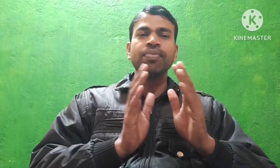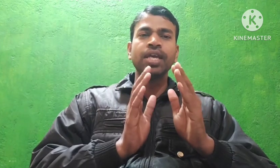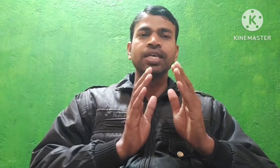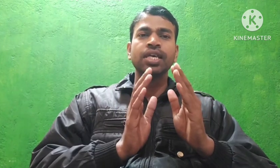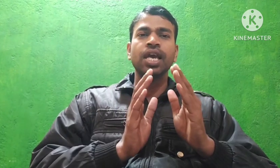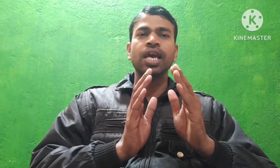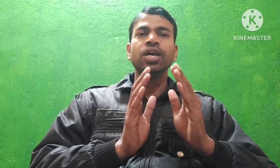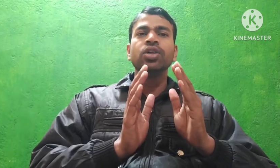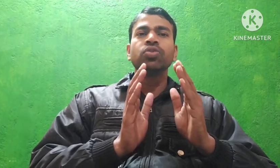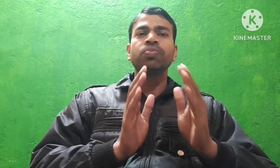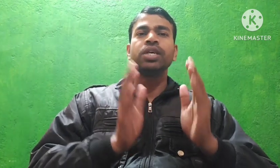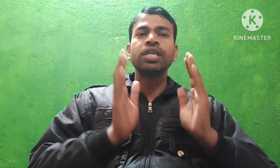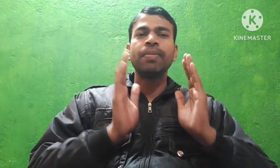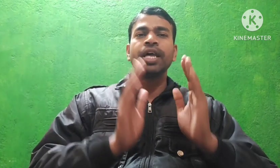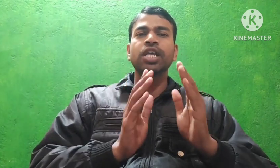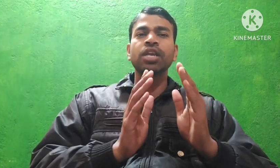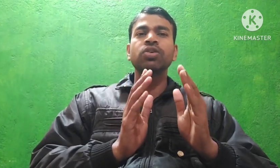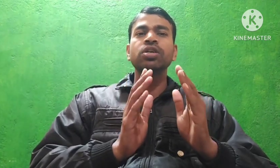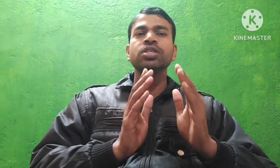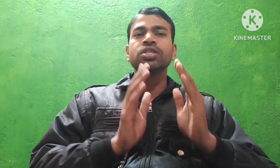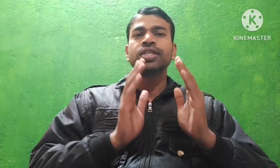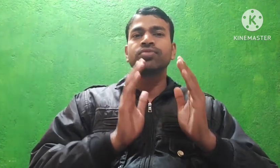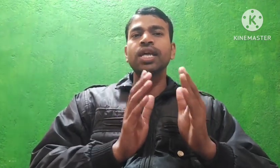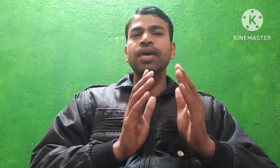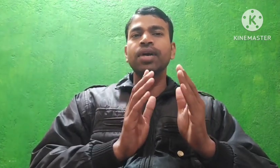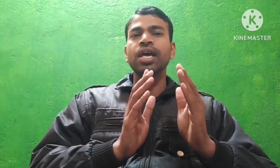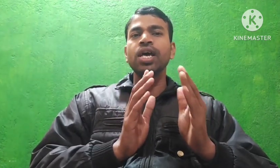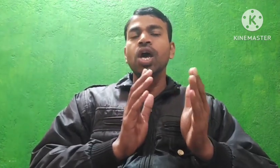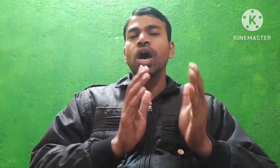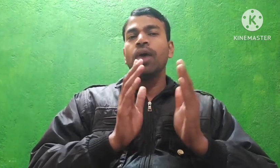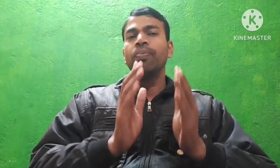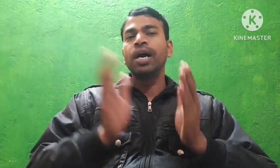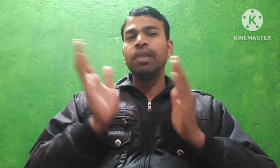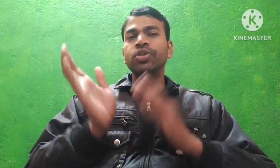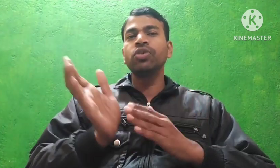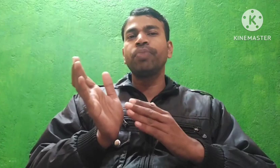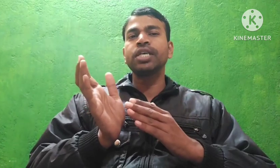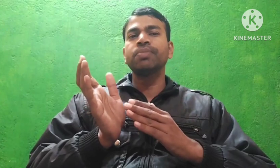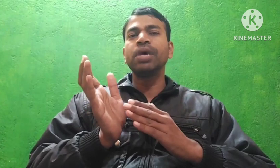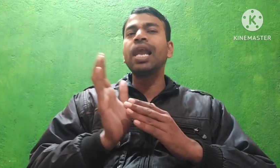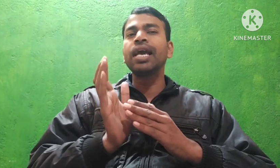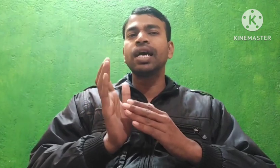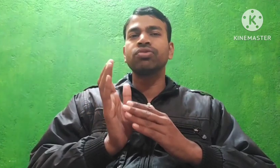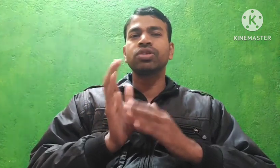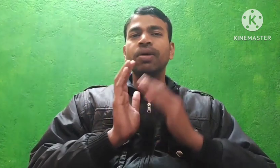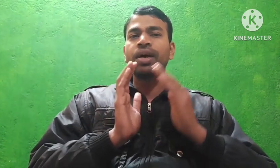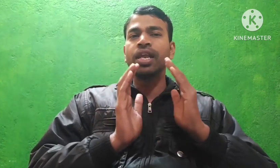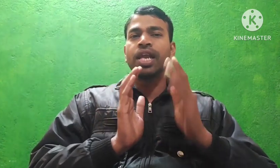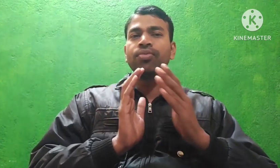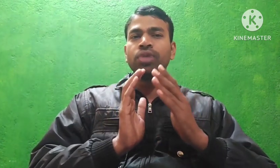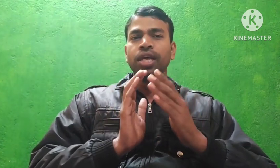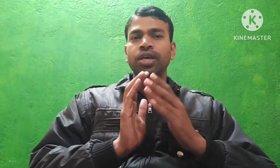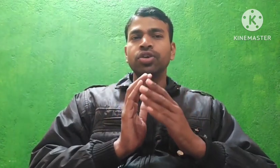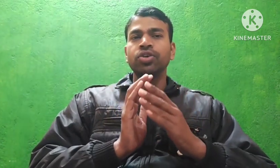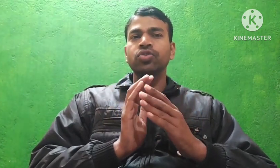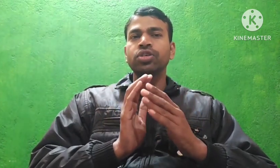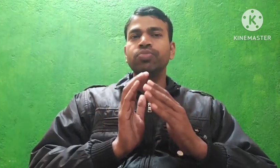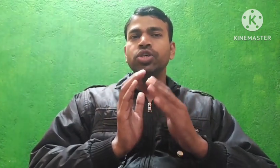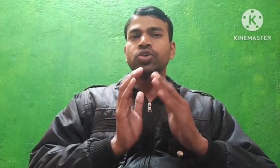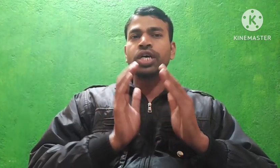नहीं किये हैं तो फिलीज हमारे चैनल को सबस्क्राइब करें और बगल में जो प्रेस बेल आइकन उसे दवाना न गुले क्योंकि वीडियो का